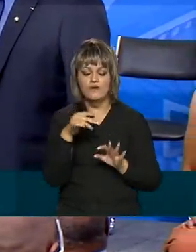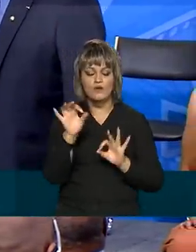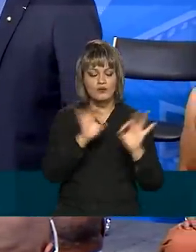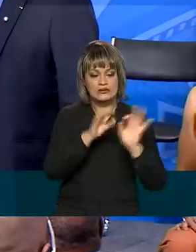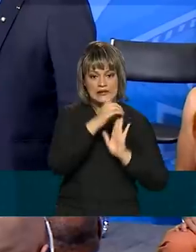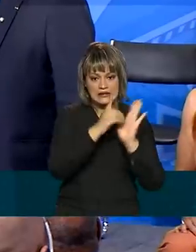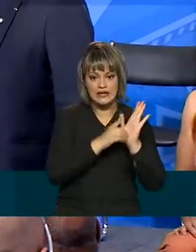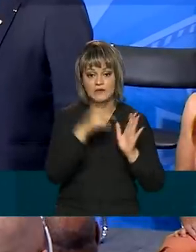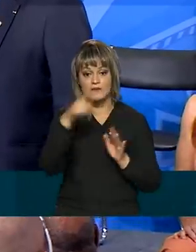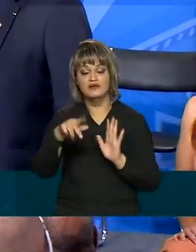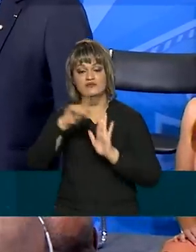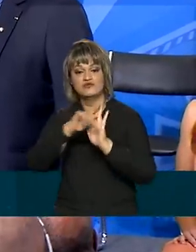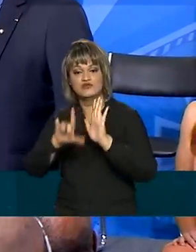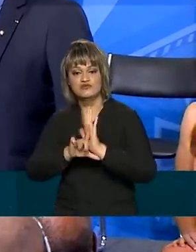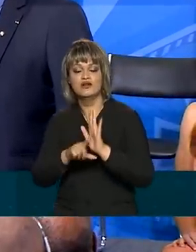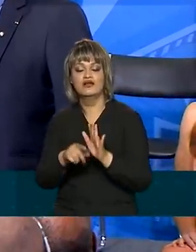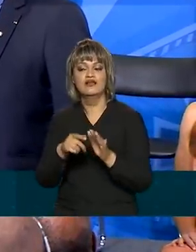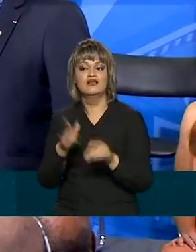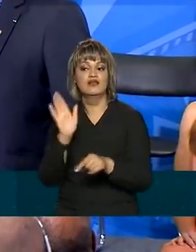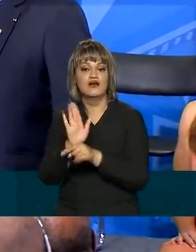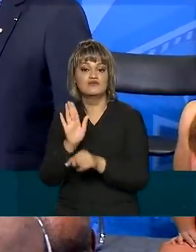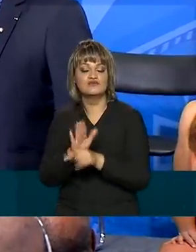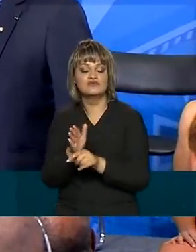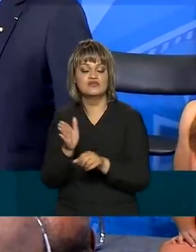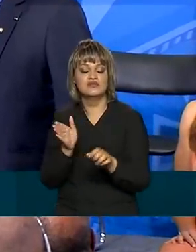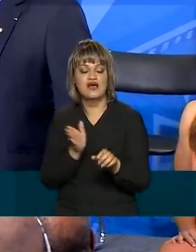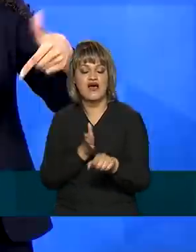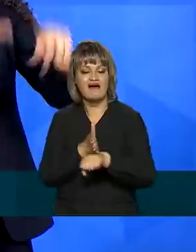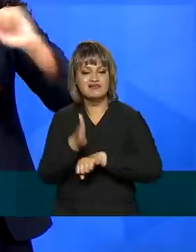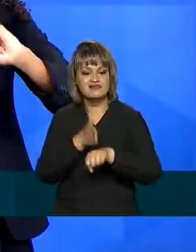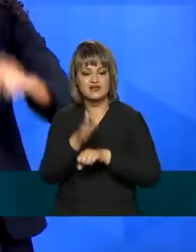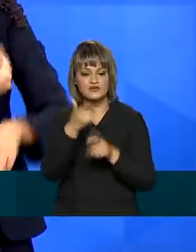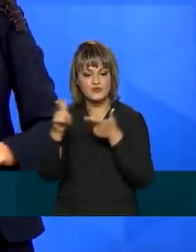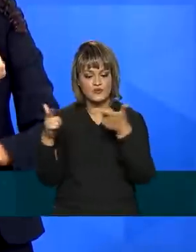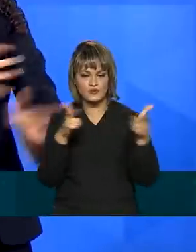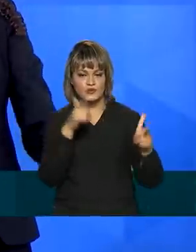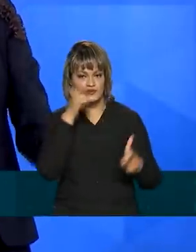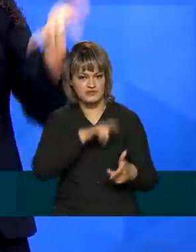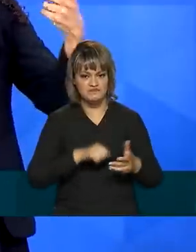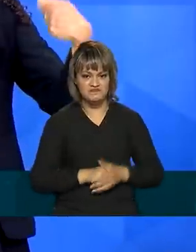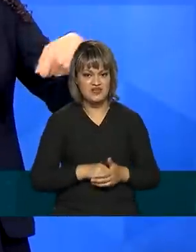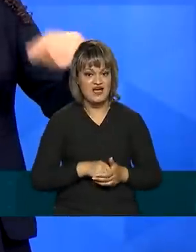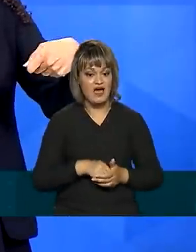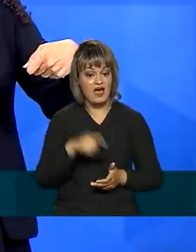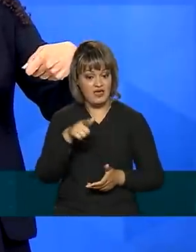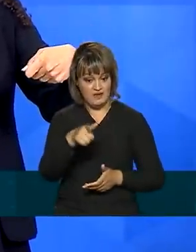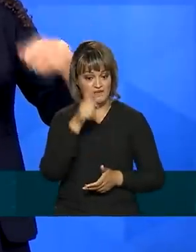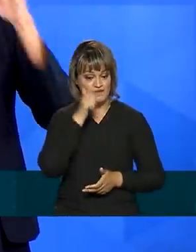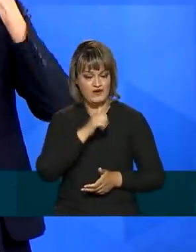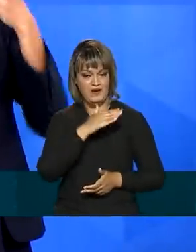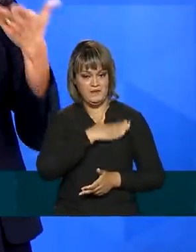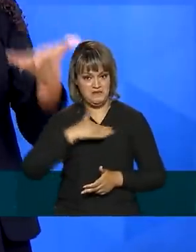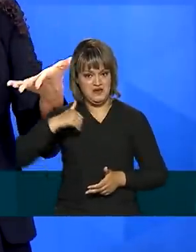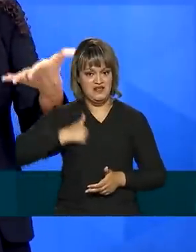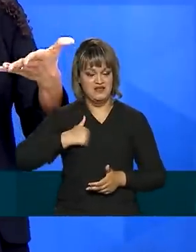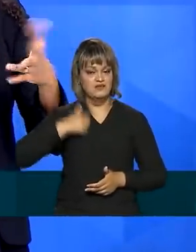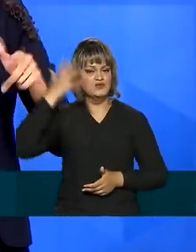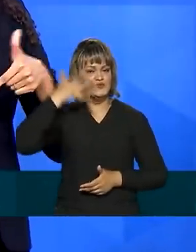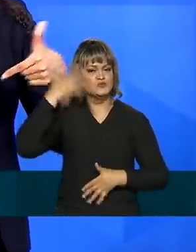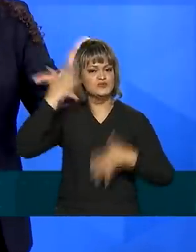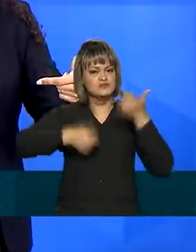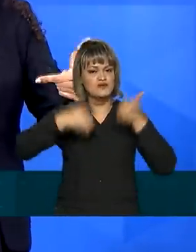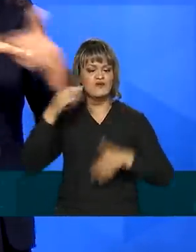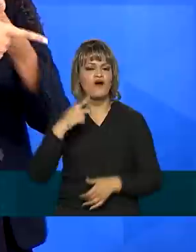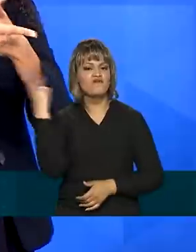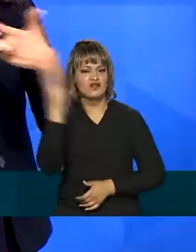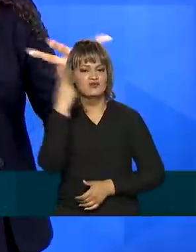projeto de lei que facilita o acesso a essas obras. Em discurso, a primeira-dama Michele Bolsonaro falou da